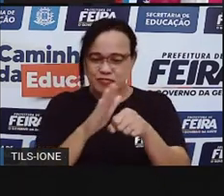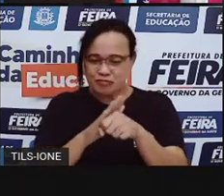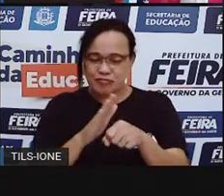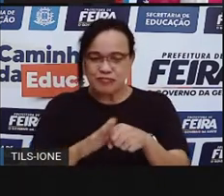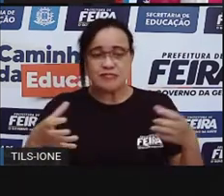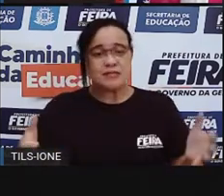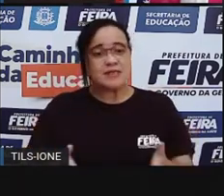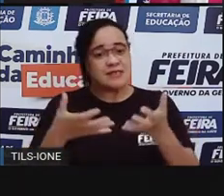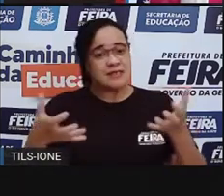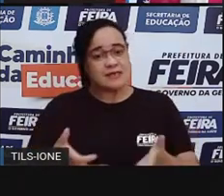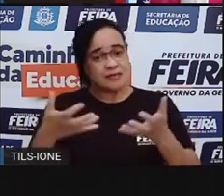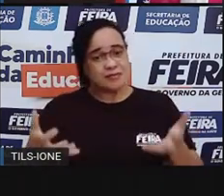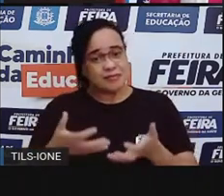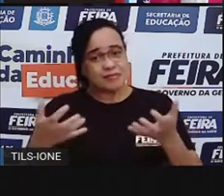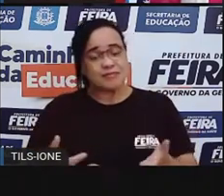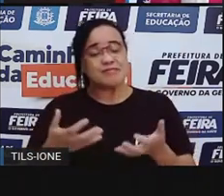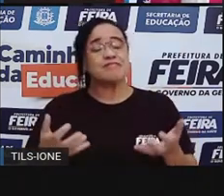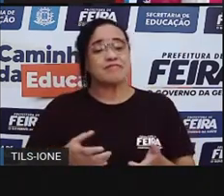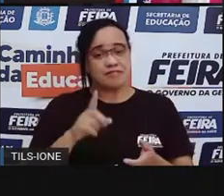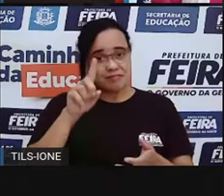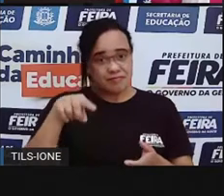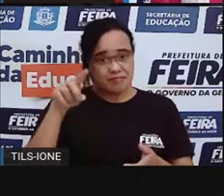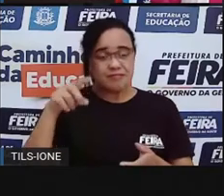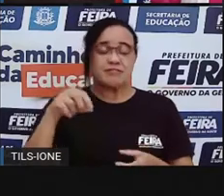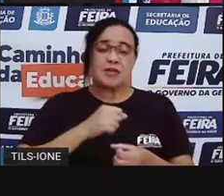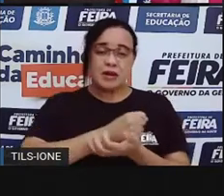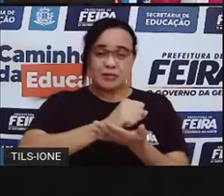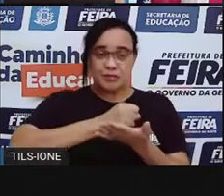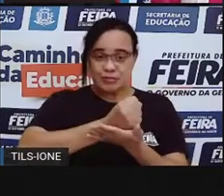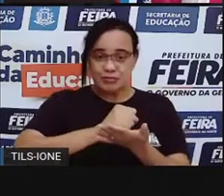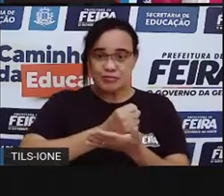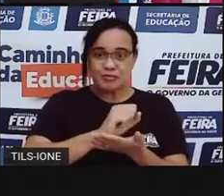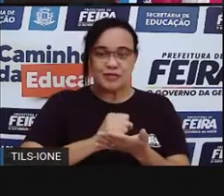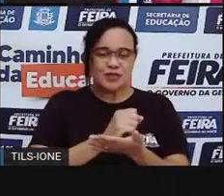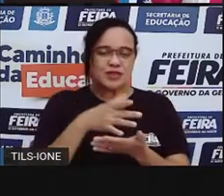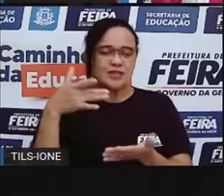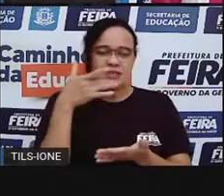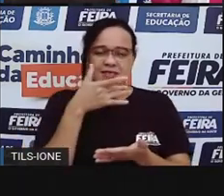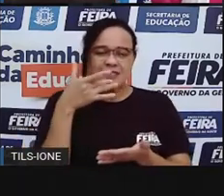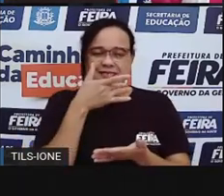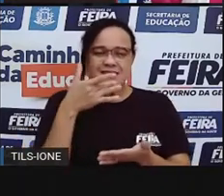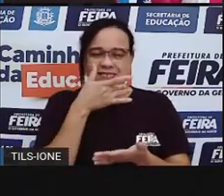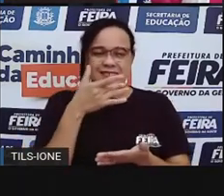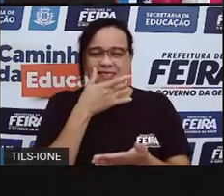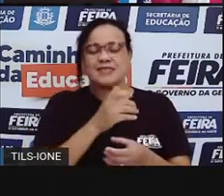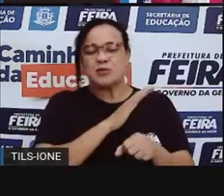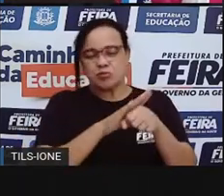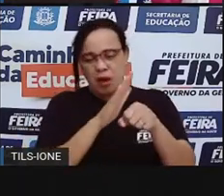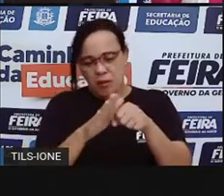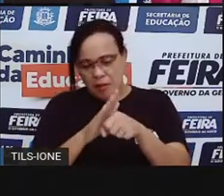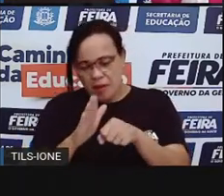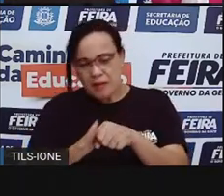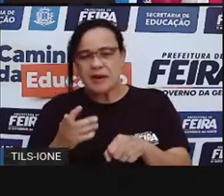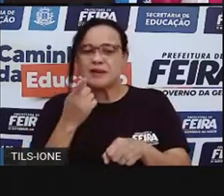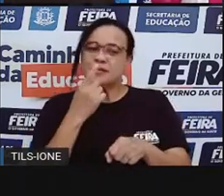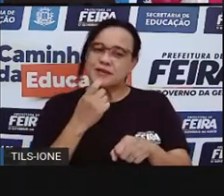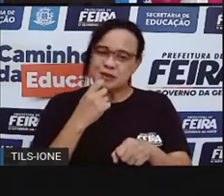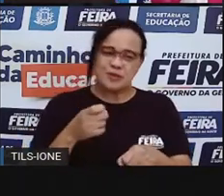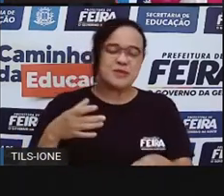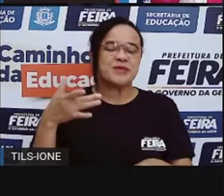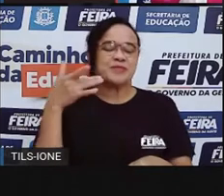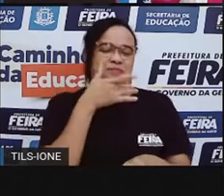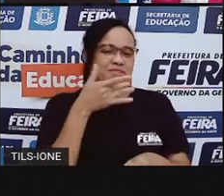salada, ele é amortizado para fazer tempero, para fazer aquele molho gostoso de tomate. Hum, que